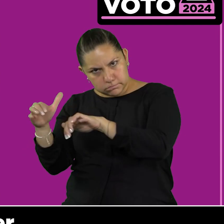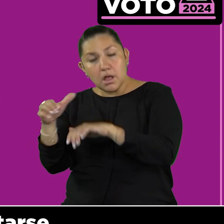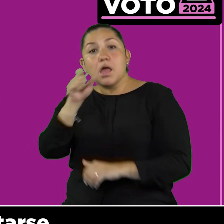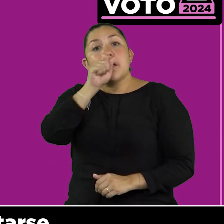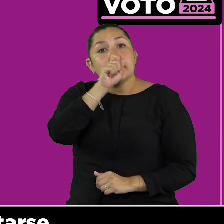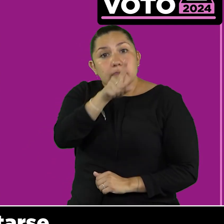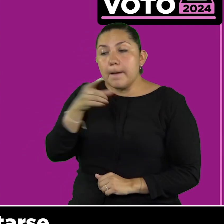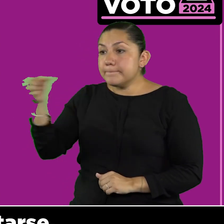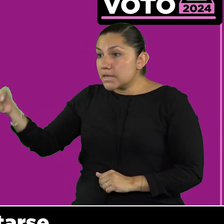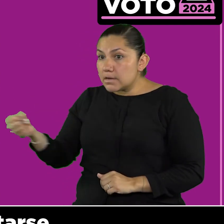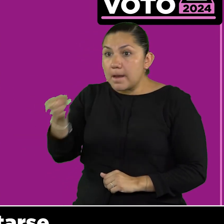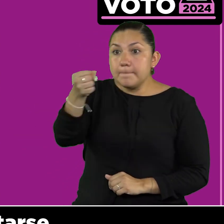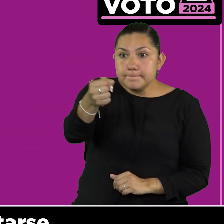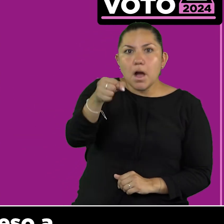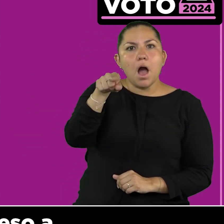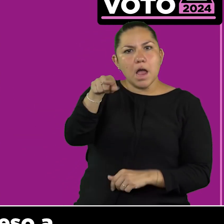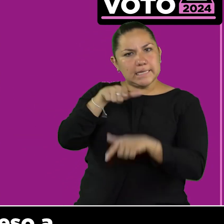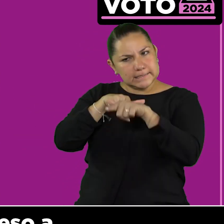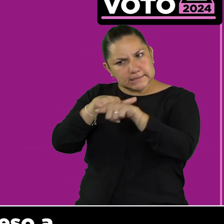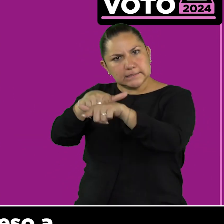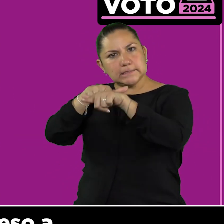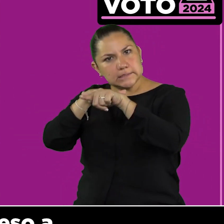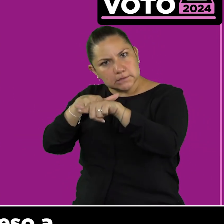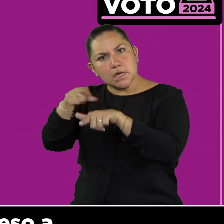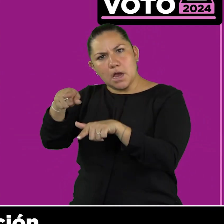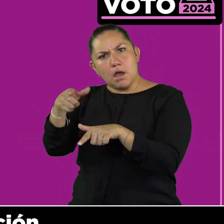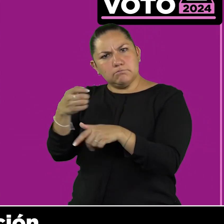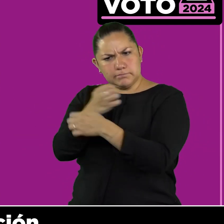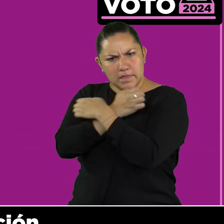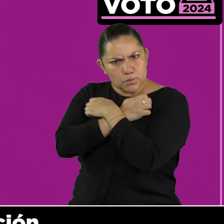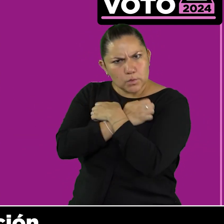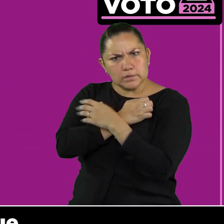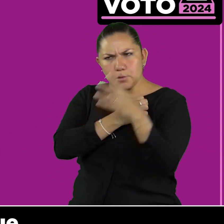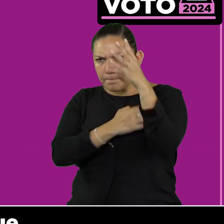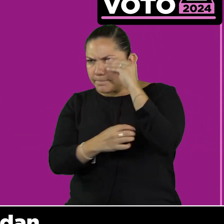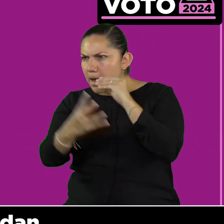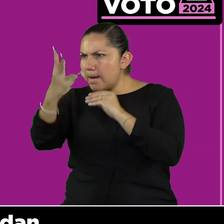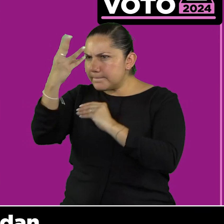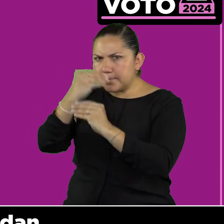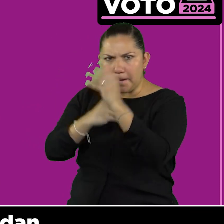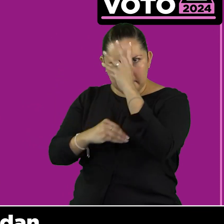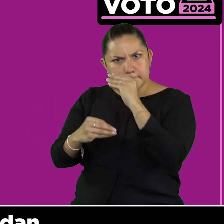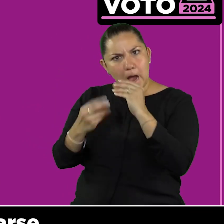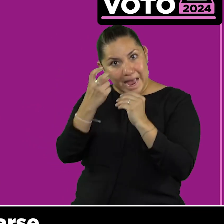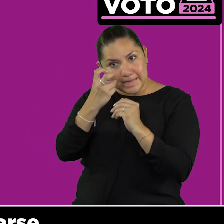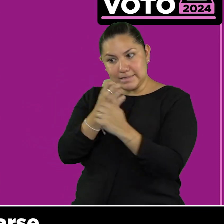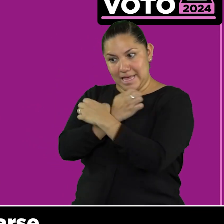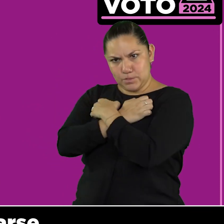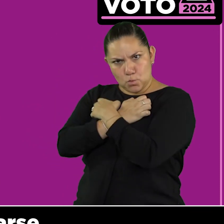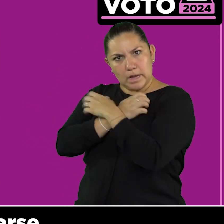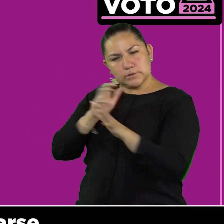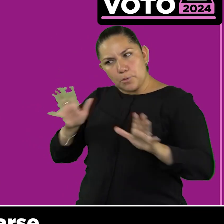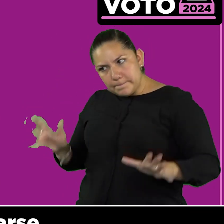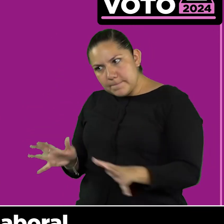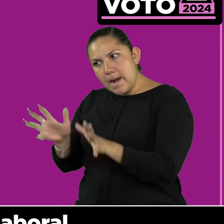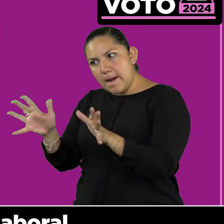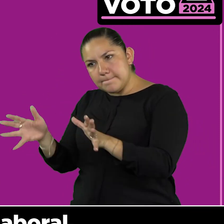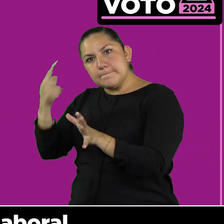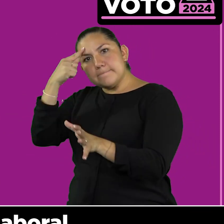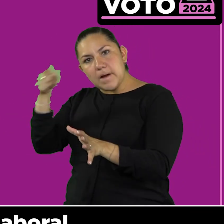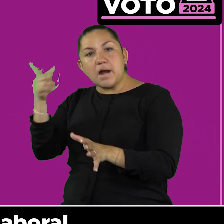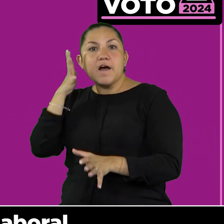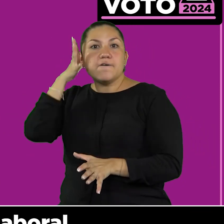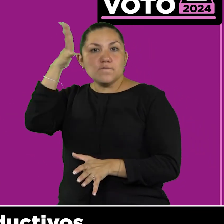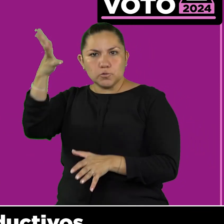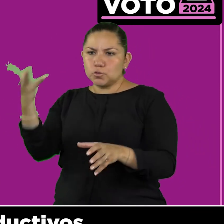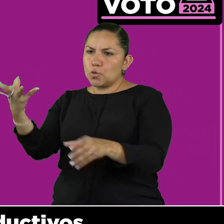a crecer y a capacitarse, darles acceso a la educación para que ellos puedan incorporarse al